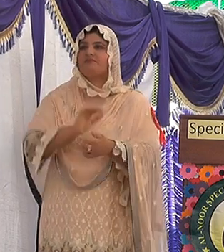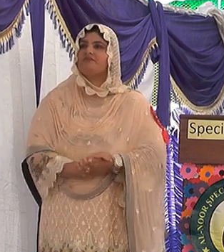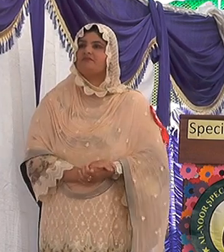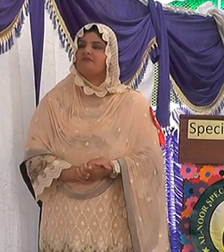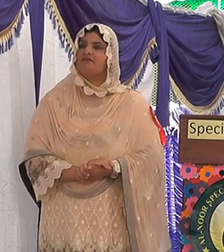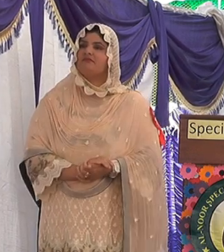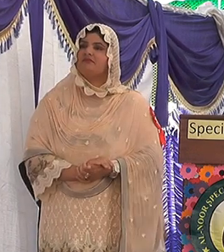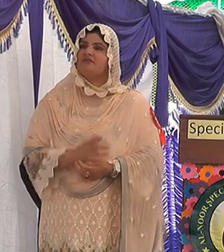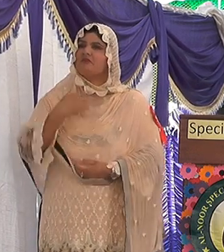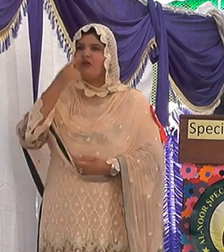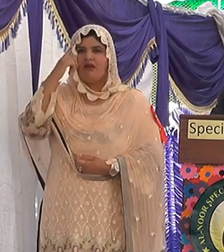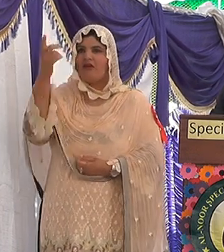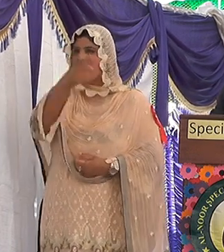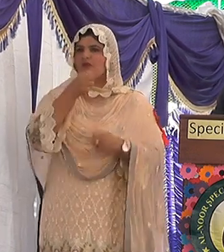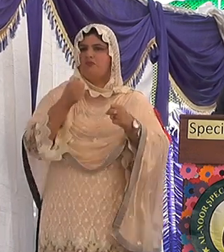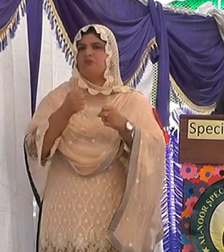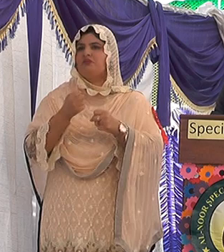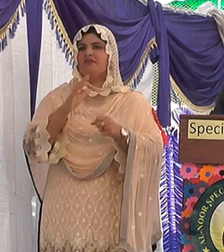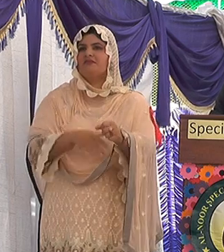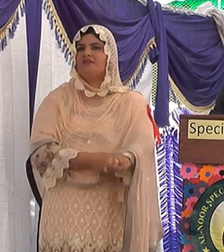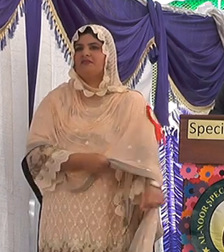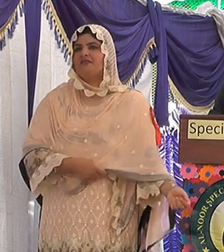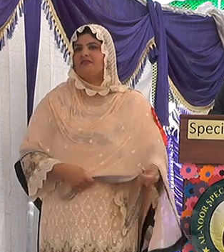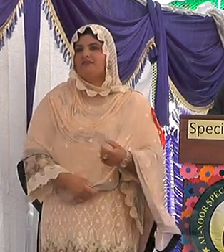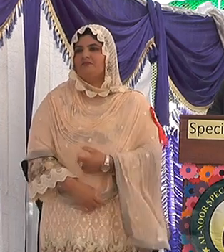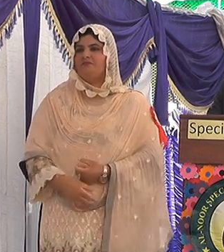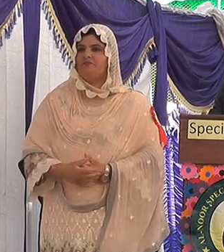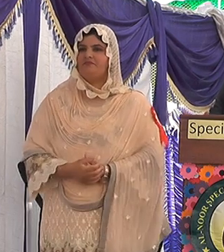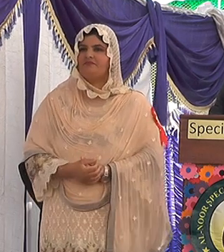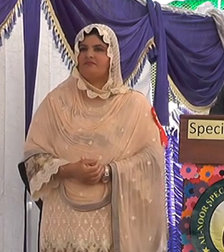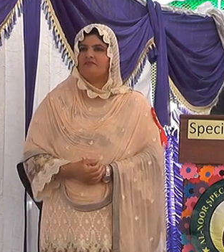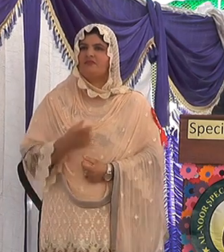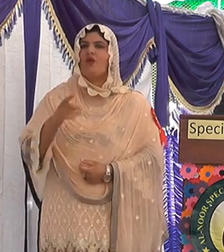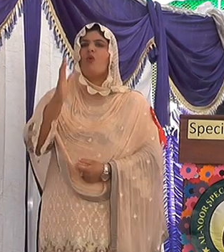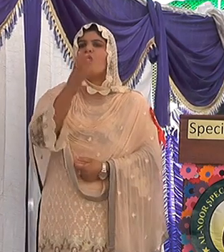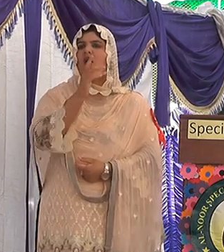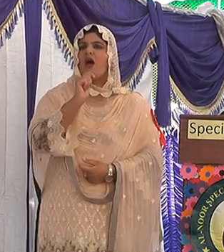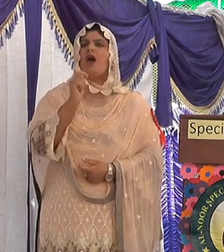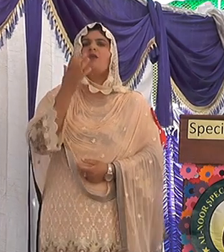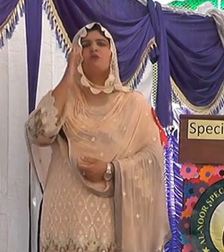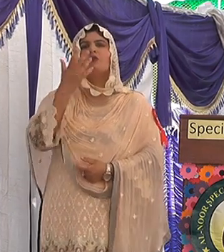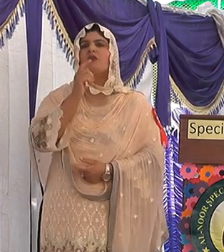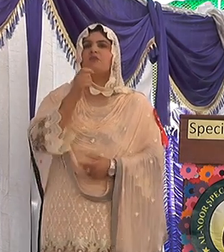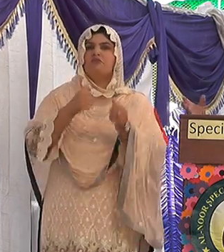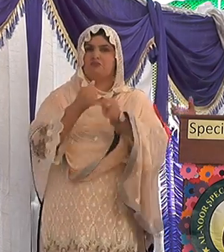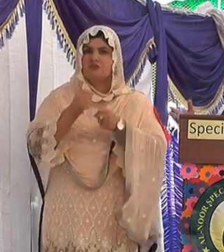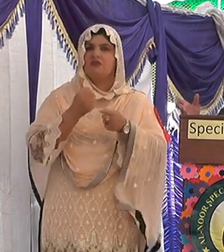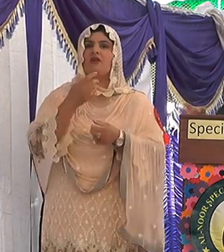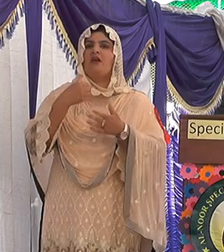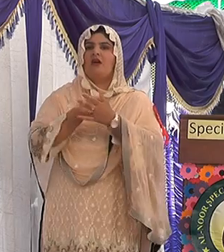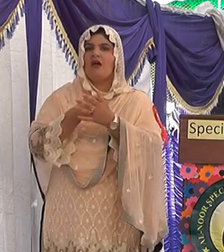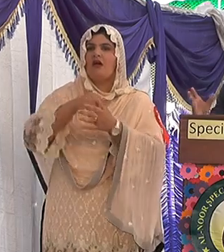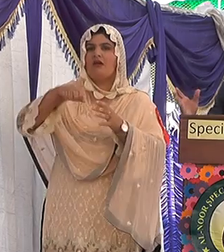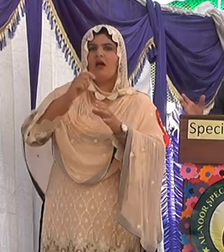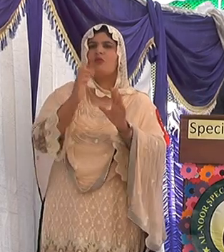تعلق رکھتے ہیں آپ ہر پر مولا نہیں ہیں آپ ایسے کچھ لوگ سنائپرز ہوں گے کچھ نیوکیشن کے محاید ہوں گے کچھ ویڈرشپ